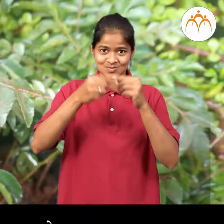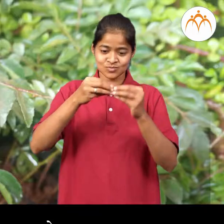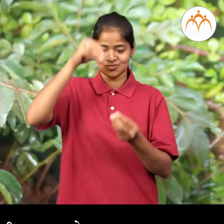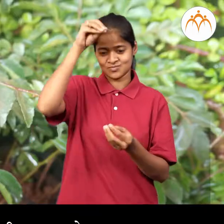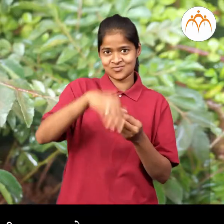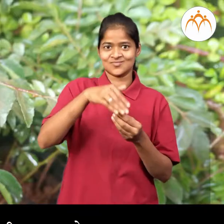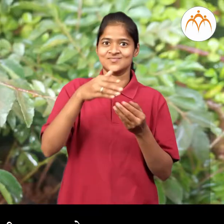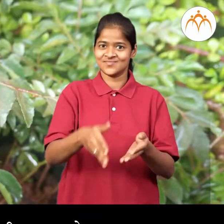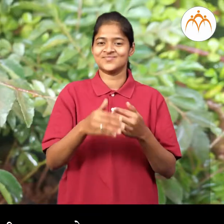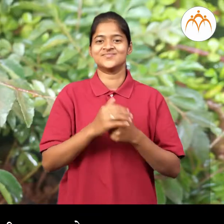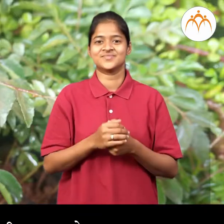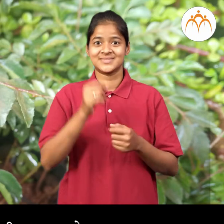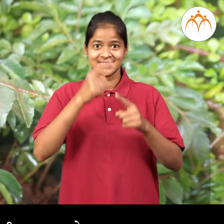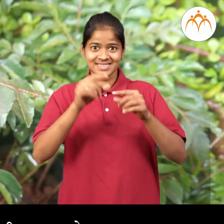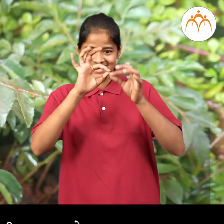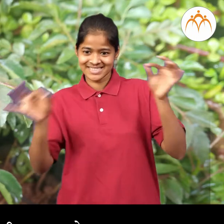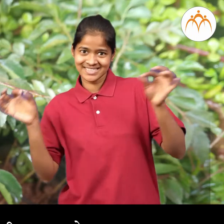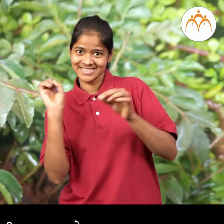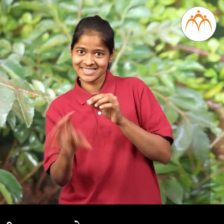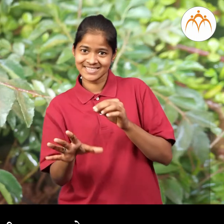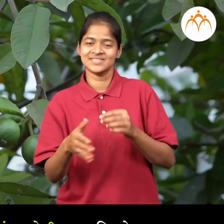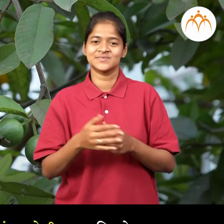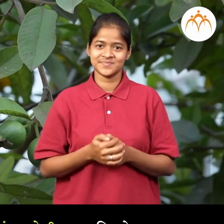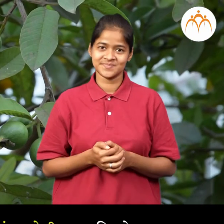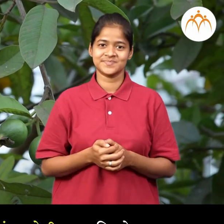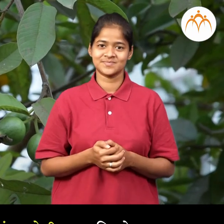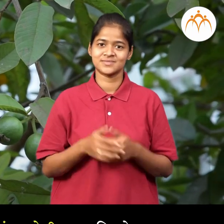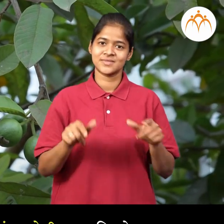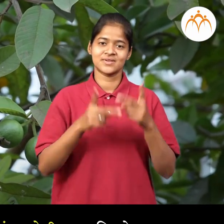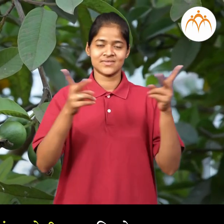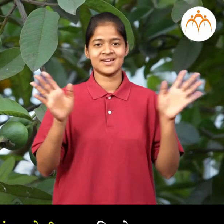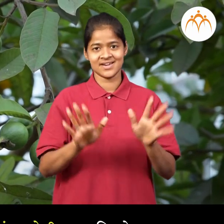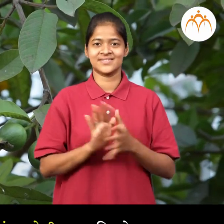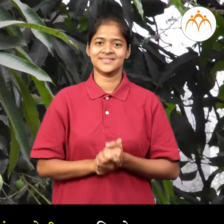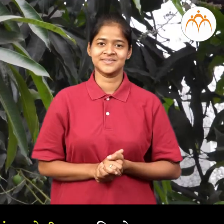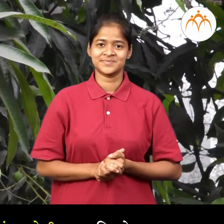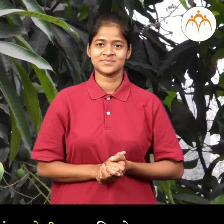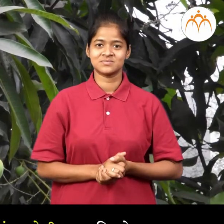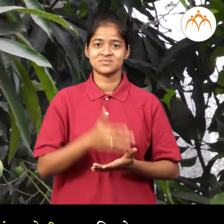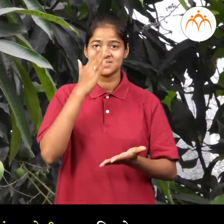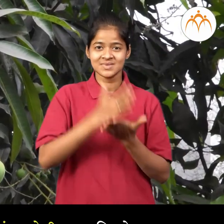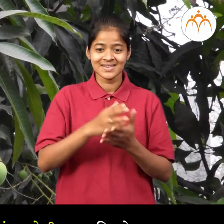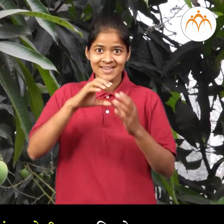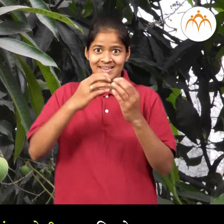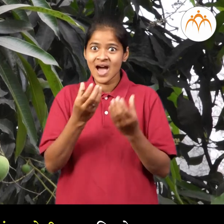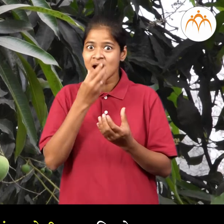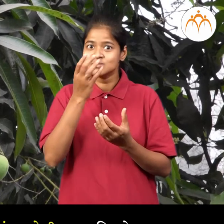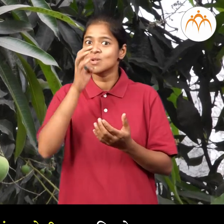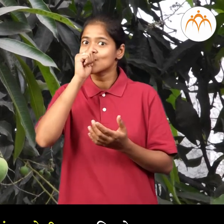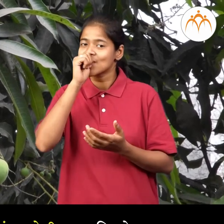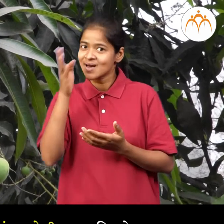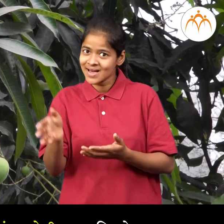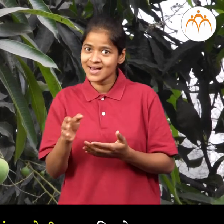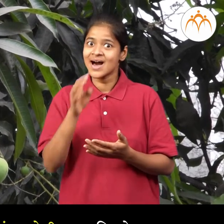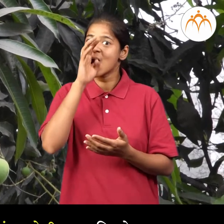बागेत कडी लिम्बा चेही जाड़ा हे अरेच्चा, इथे पेरुचे आणी अम्ब्याचे ही जाड़ दीश्ते